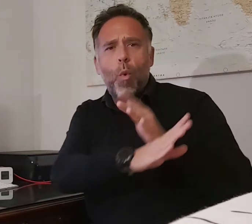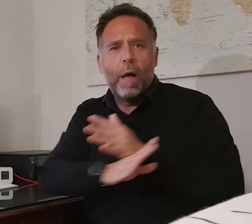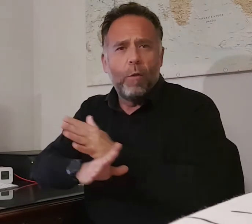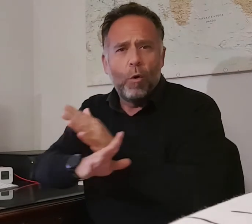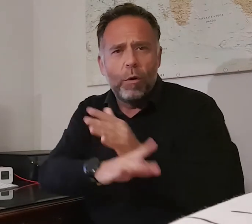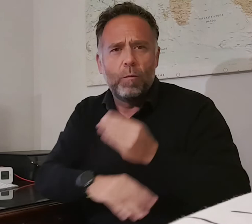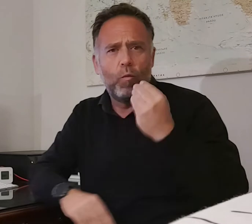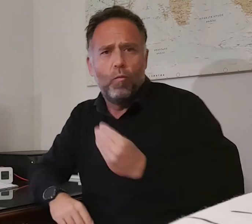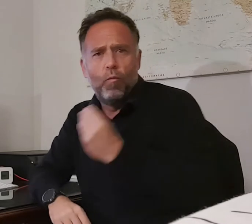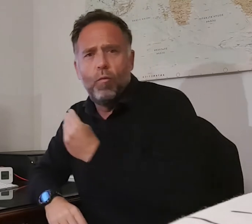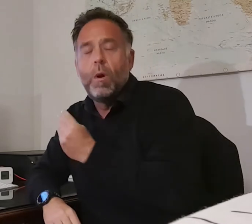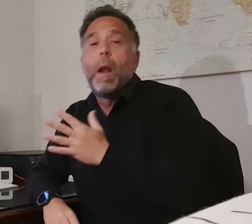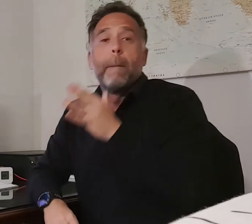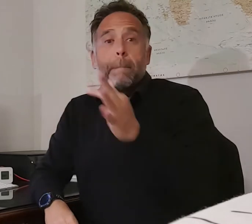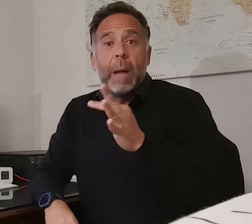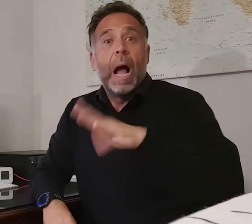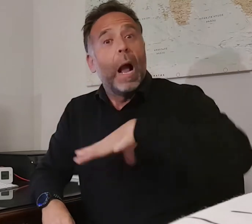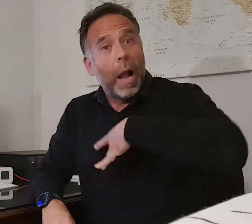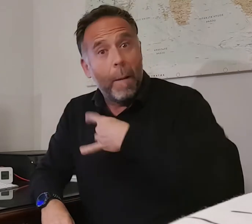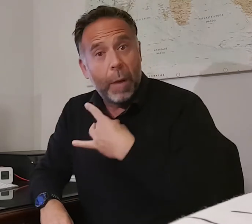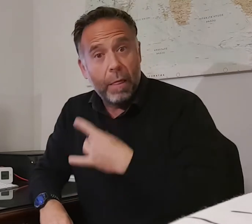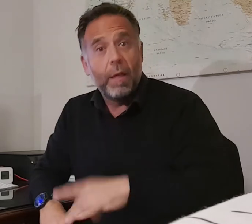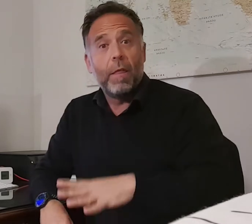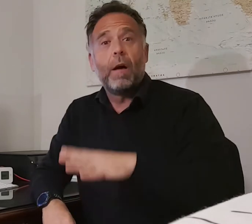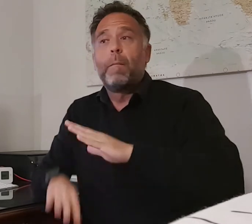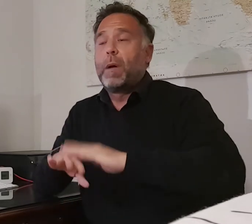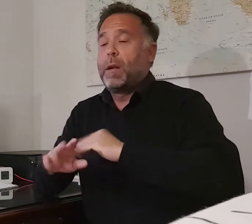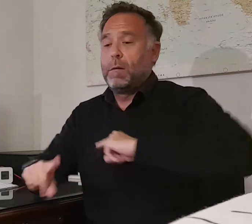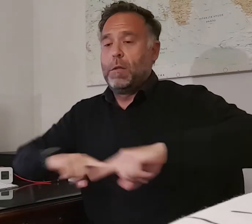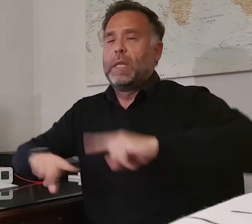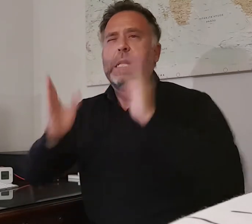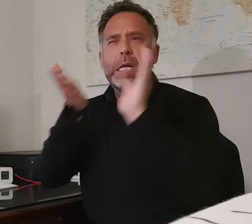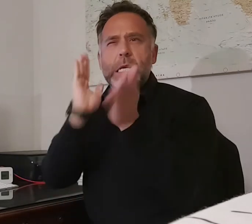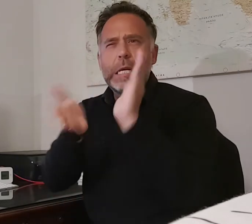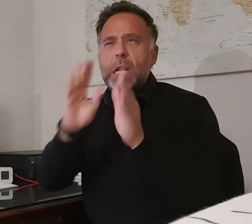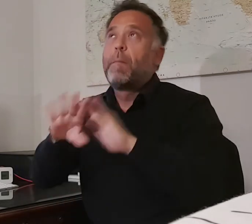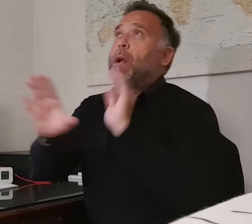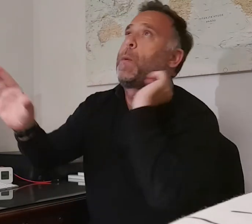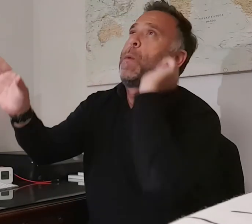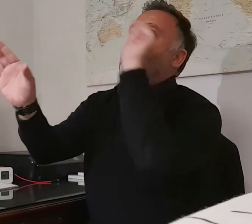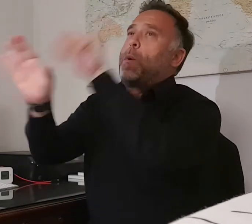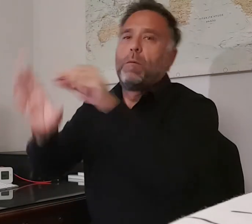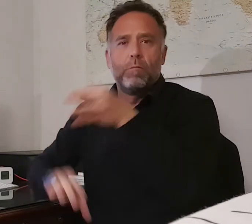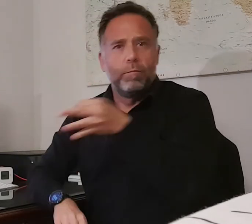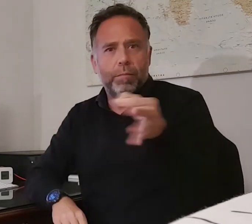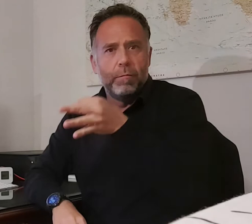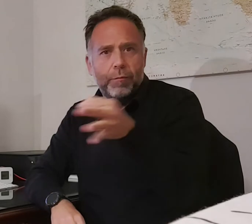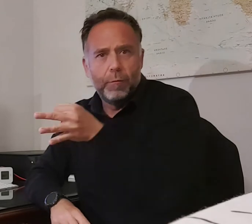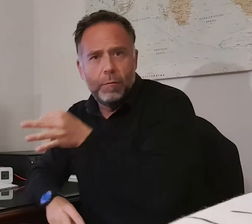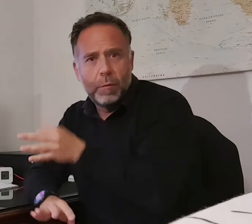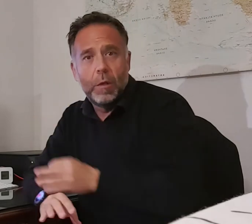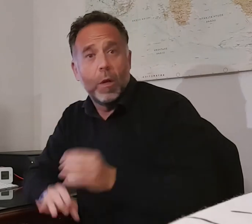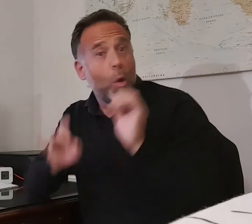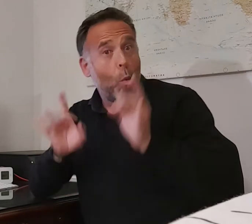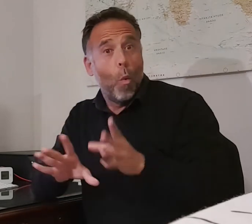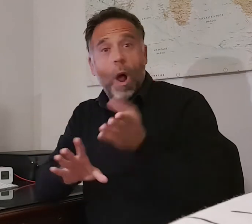y su capacidad para el entrenamiento específico de los exteriores. La misma pasión que siempre puso dentro de la cancha la